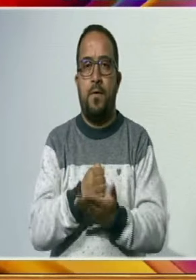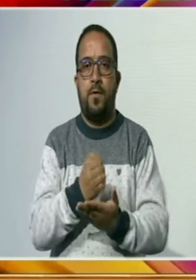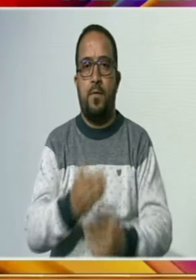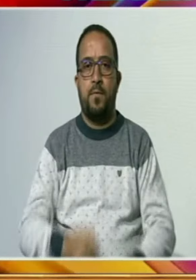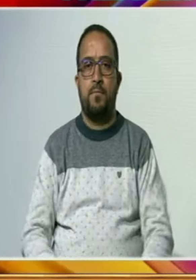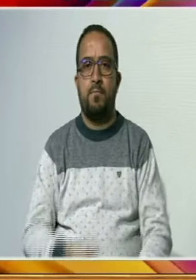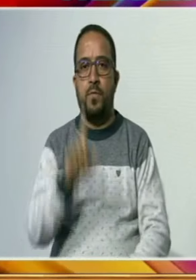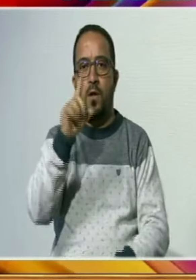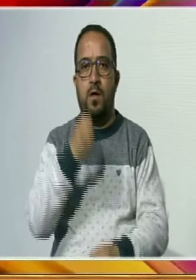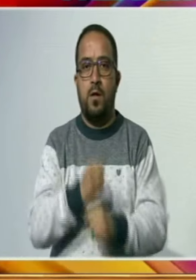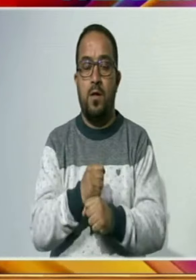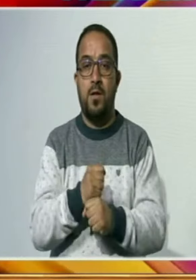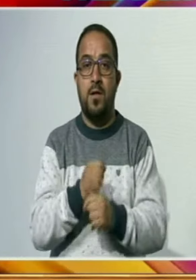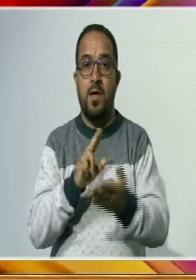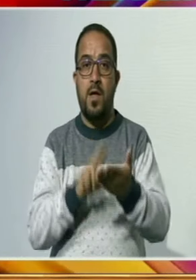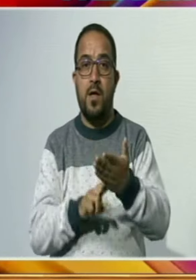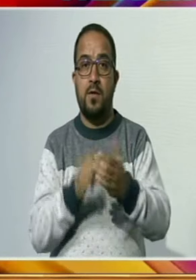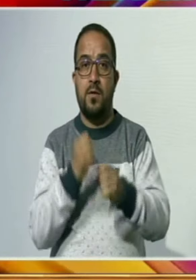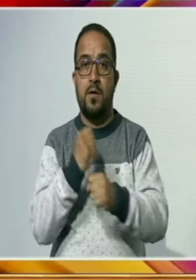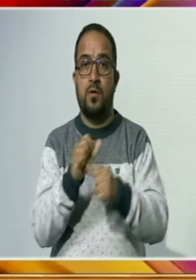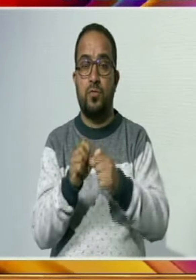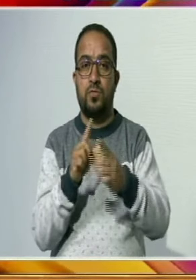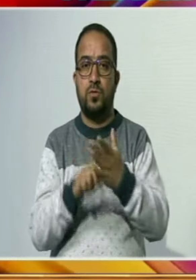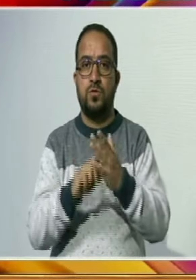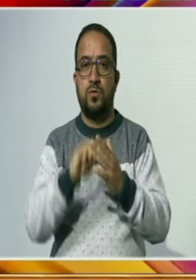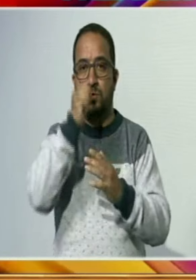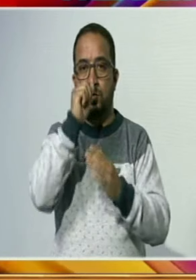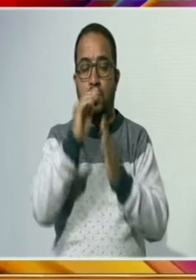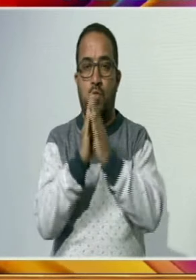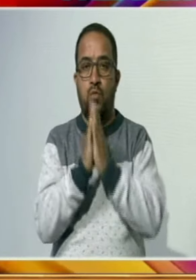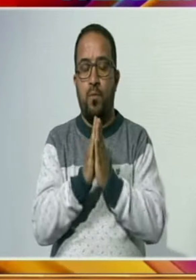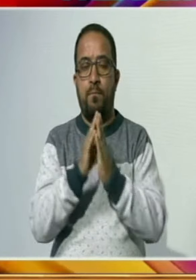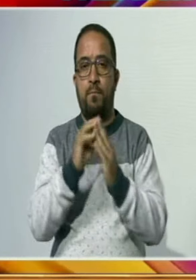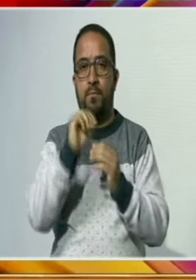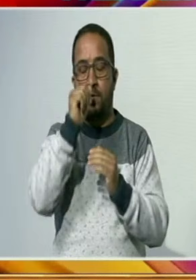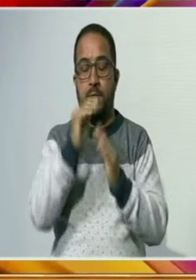ایل جی نے نگروٹا کے کول کنڈولی مندر میں بھی حاضری دی